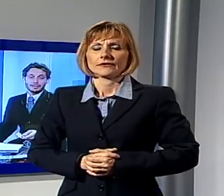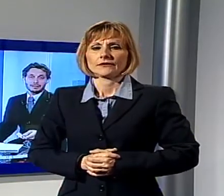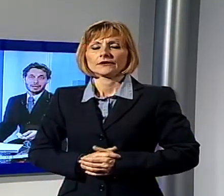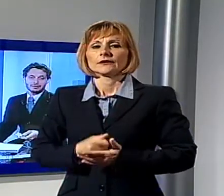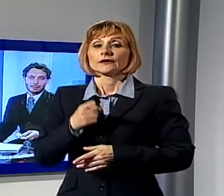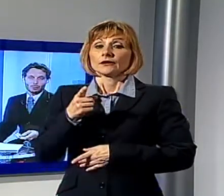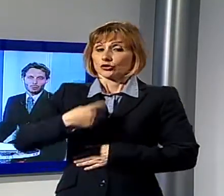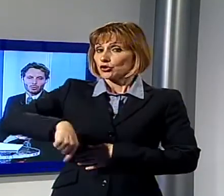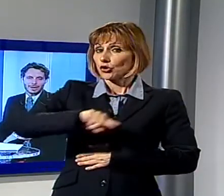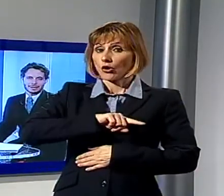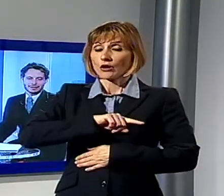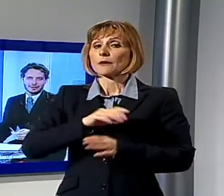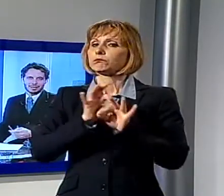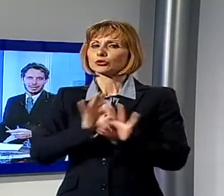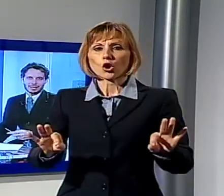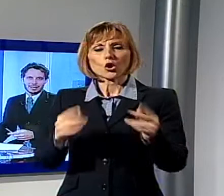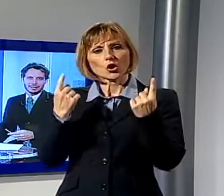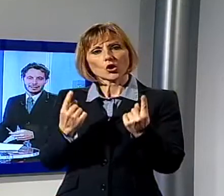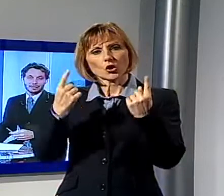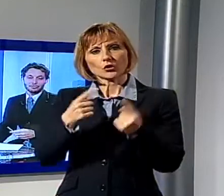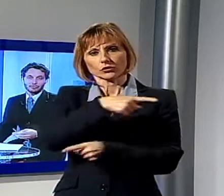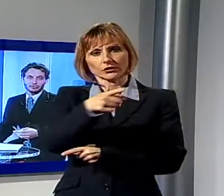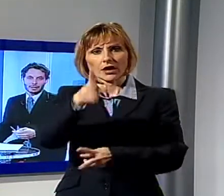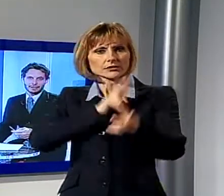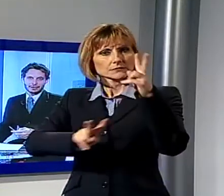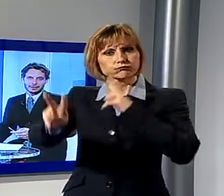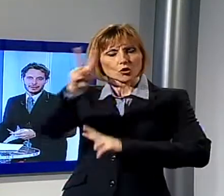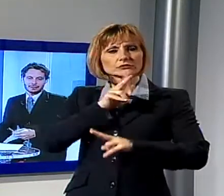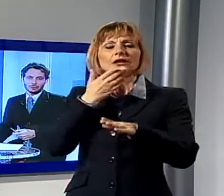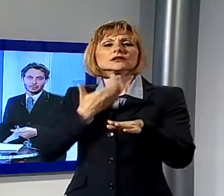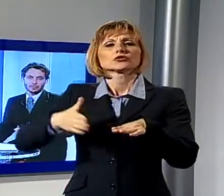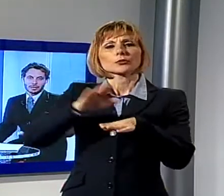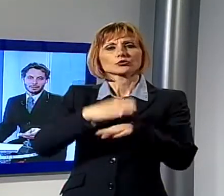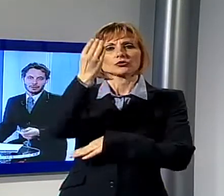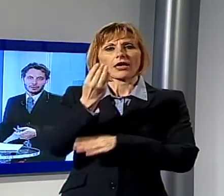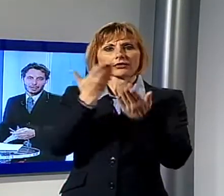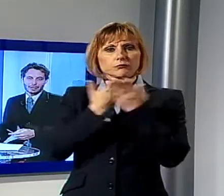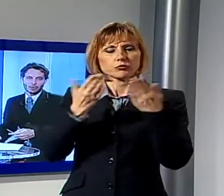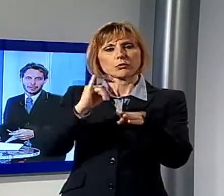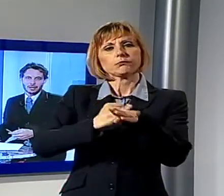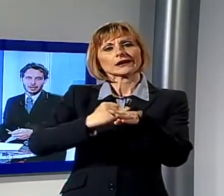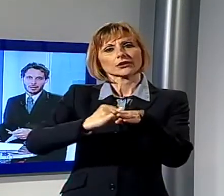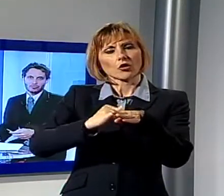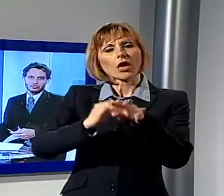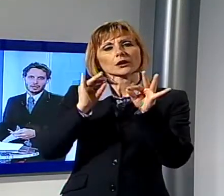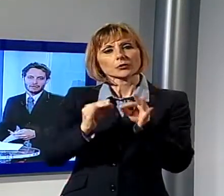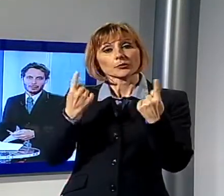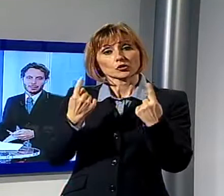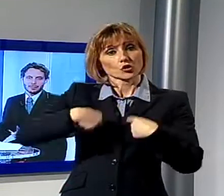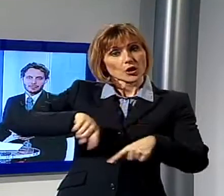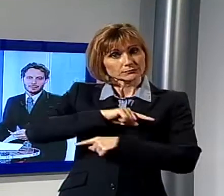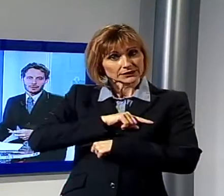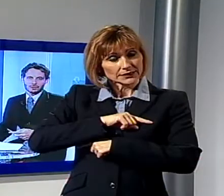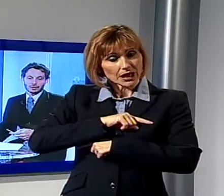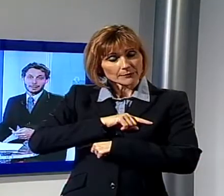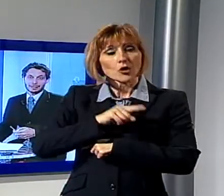Ovviamente siamo qua in attesa anche delle risposte da parte delle istituzioni, in particolare come sottolinevamo